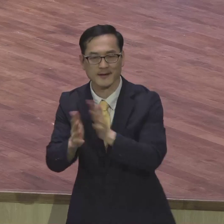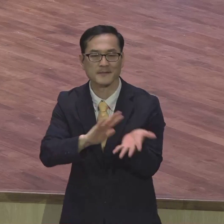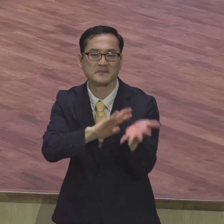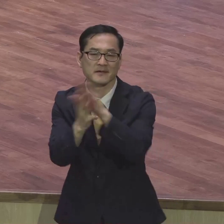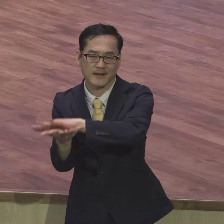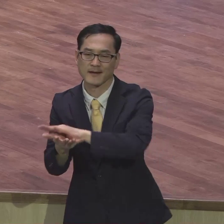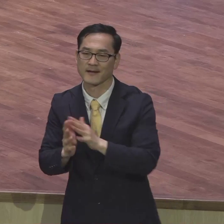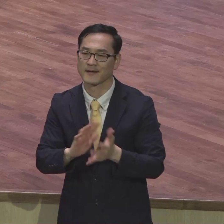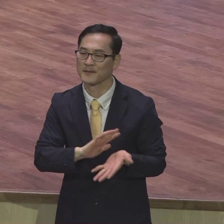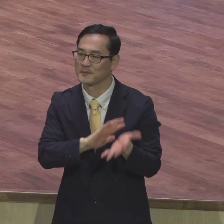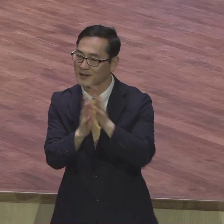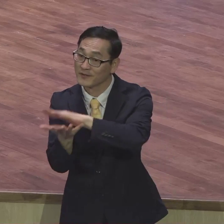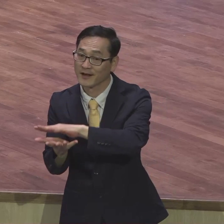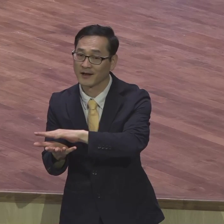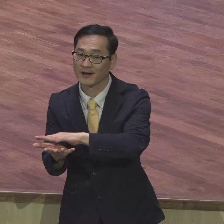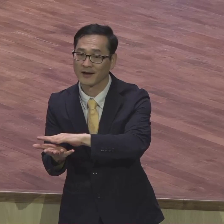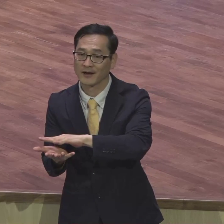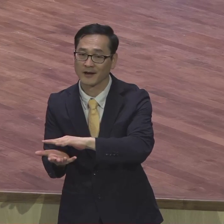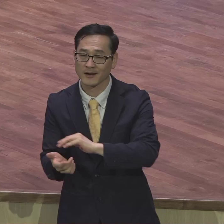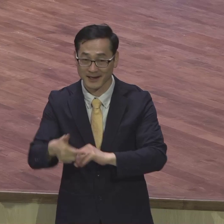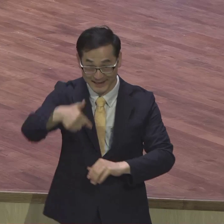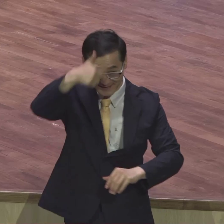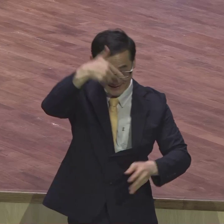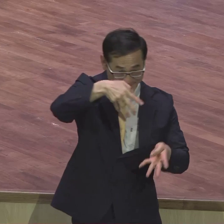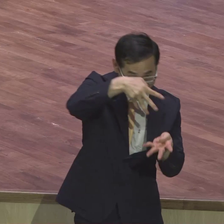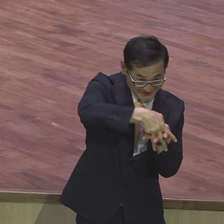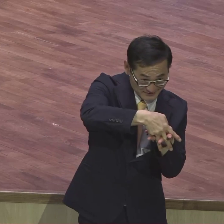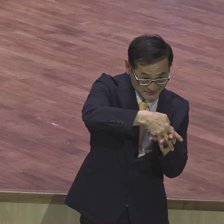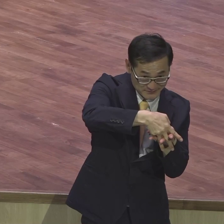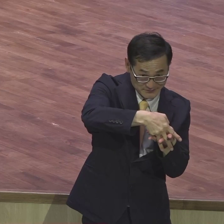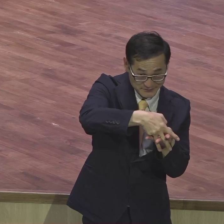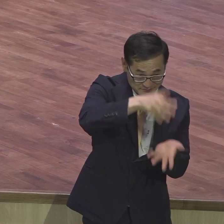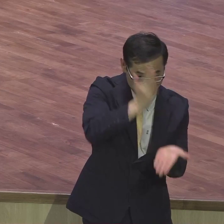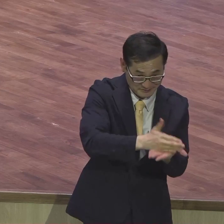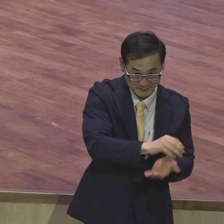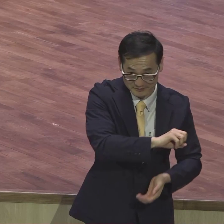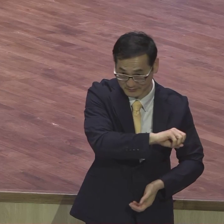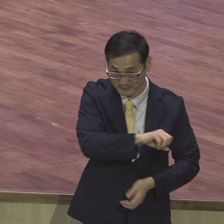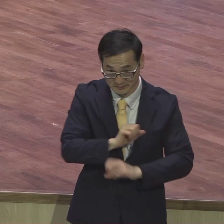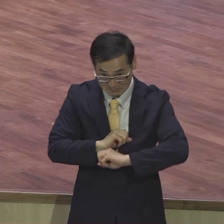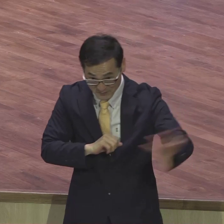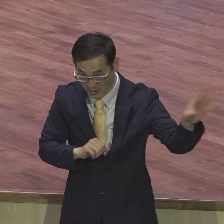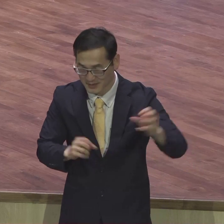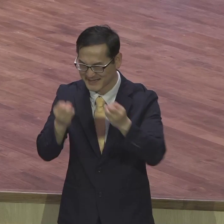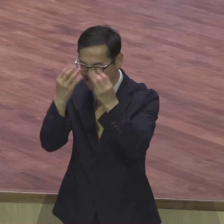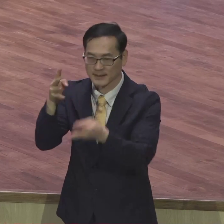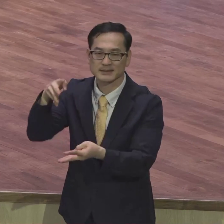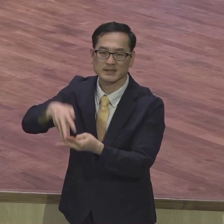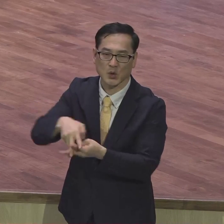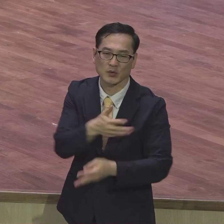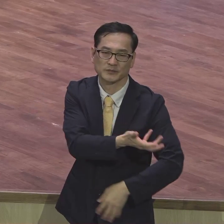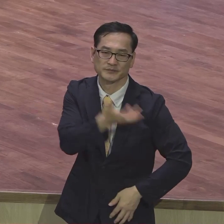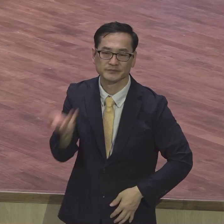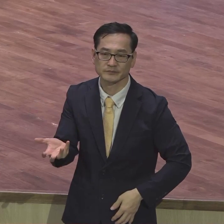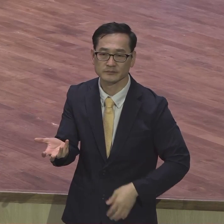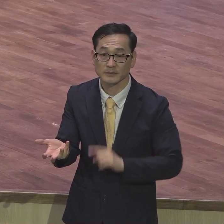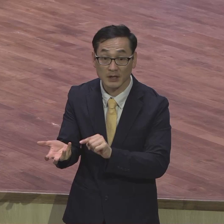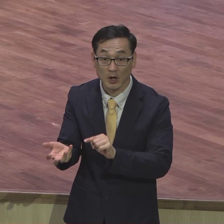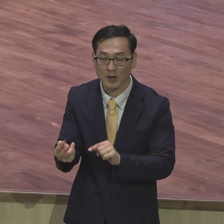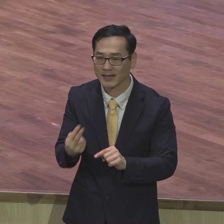예틀에서 새틀로 쫙 바뀌어 이게 뭐요 바로 산재물이 되는 삶이에요 산재물이